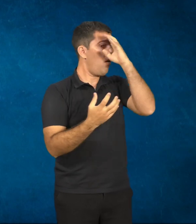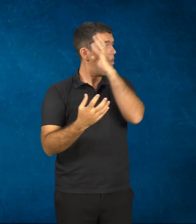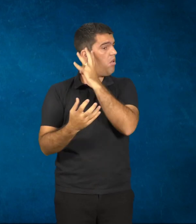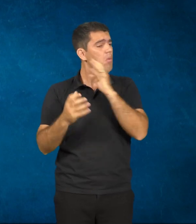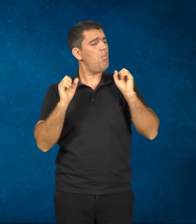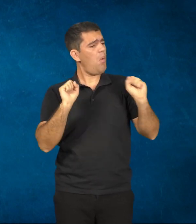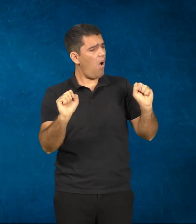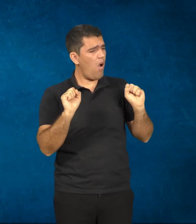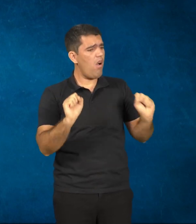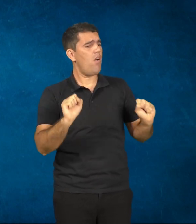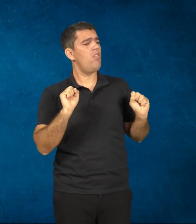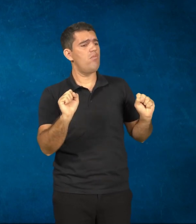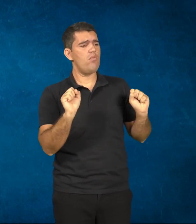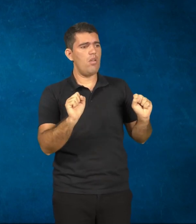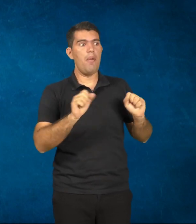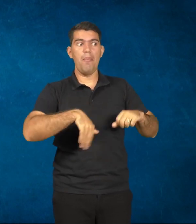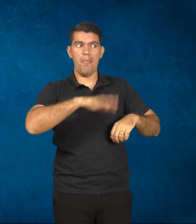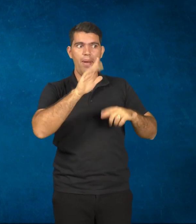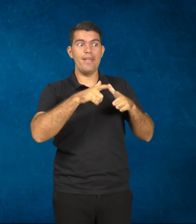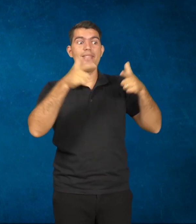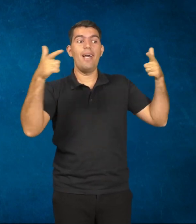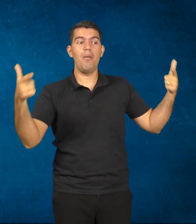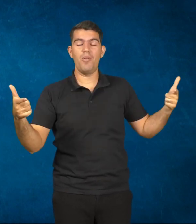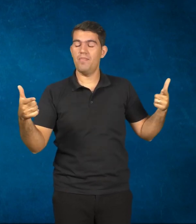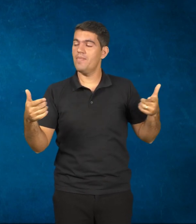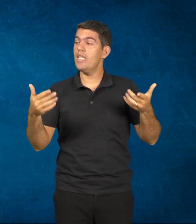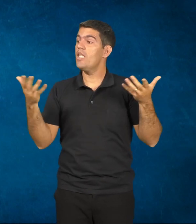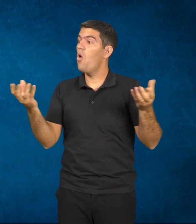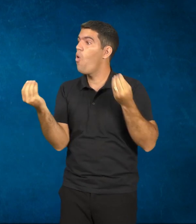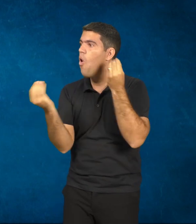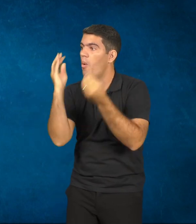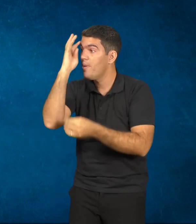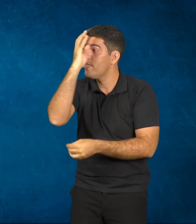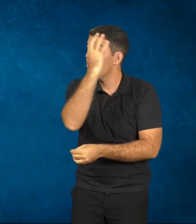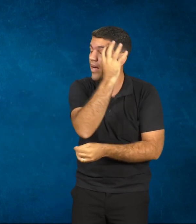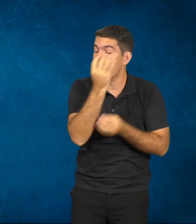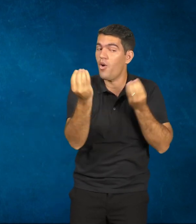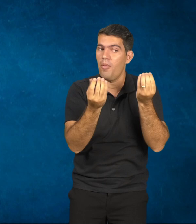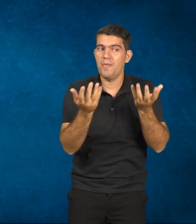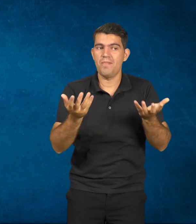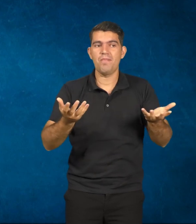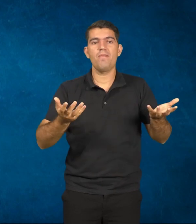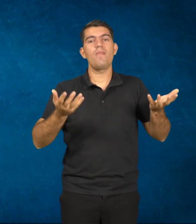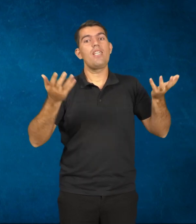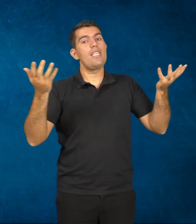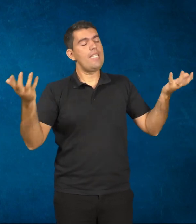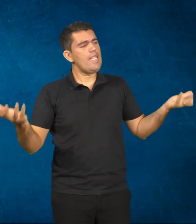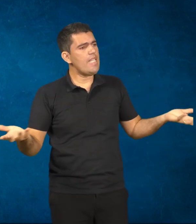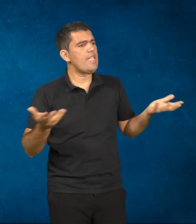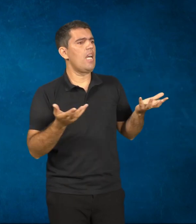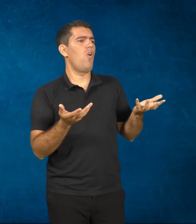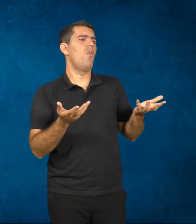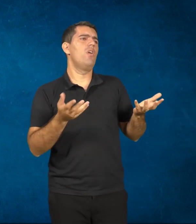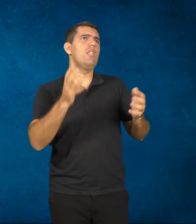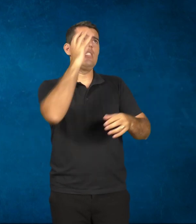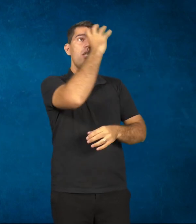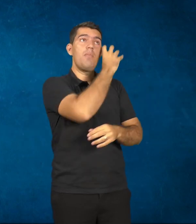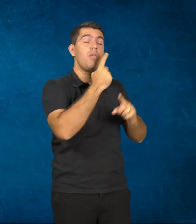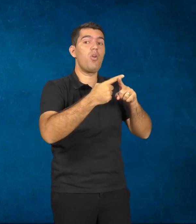Então a questão é mais ampla. Como é que ela dispersa? Ela dispersa pela multiplicidade, pela variedade.